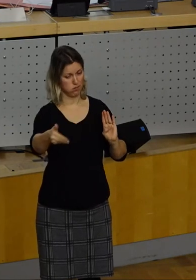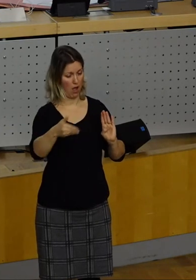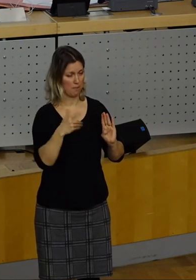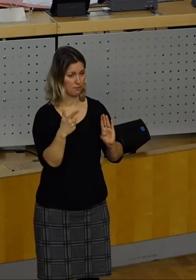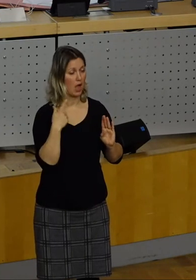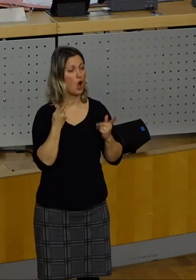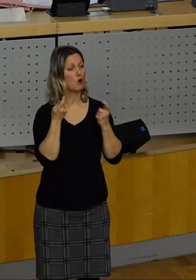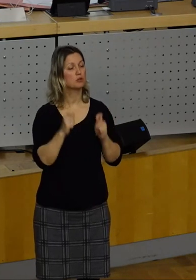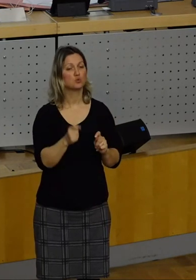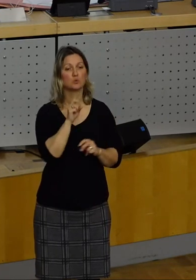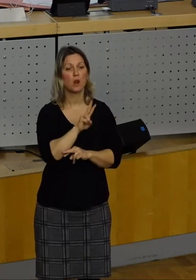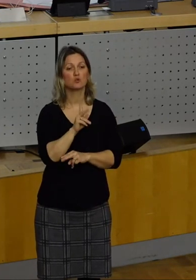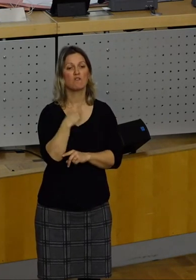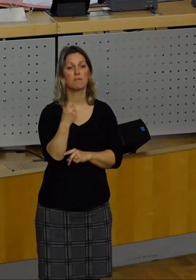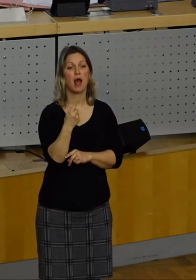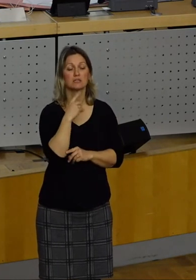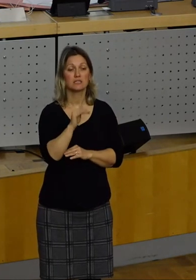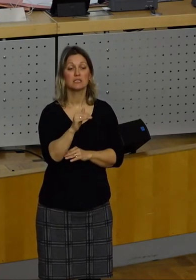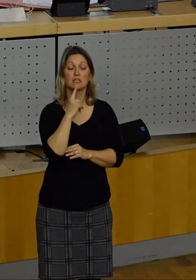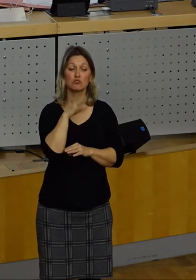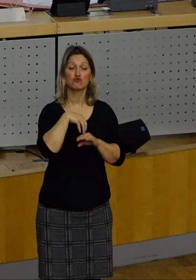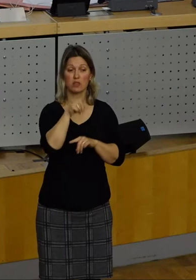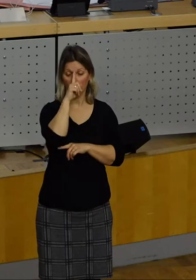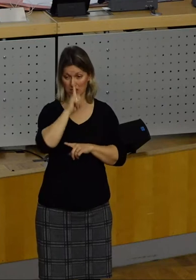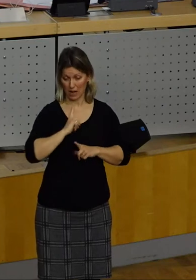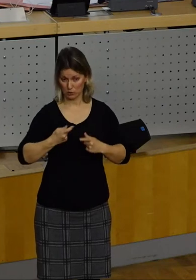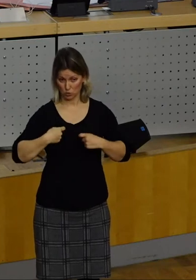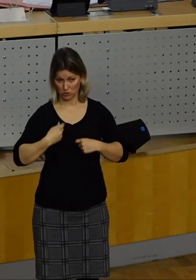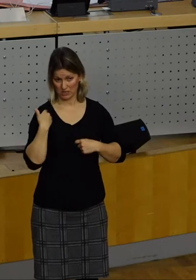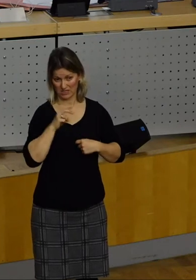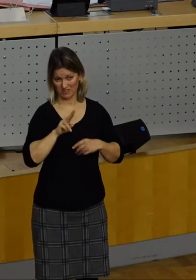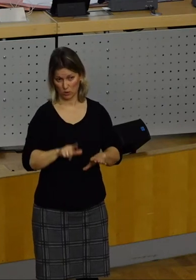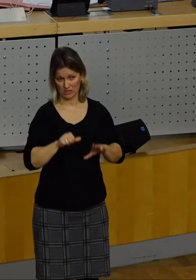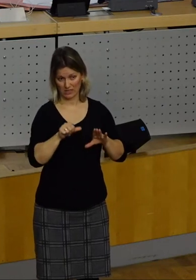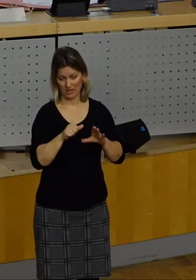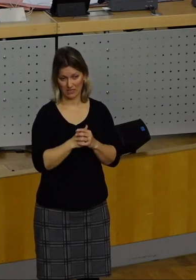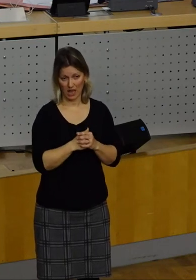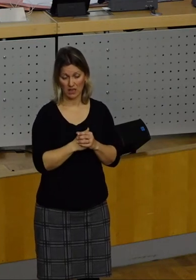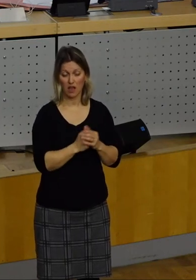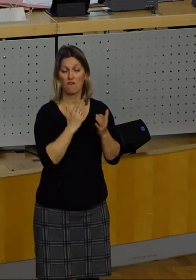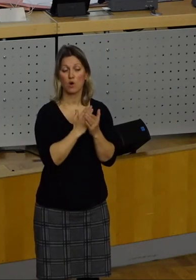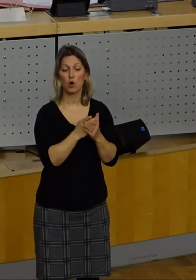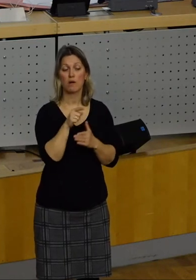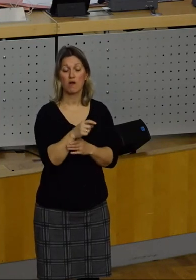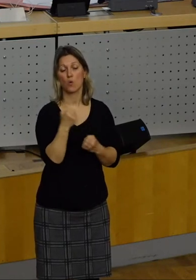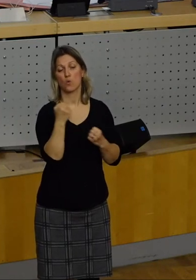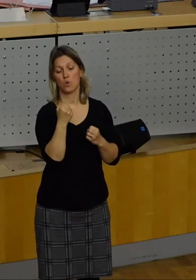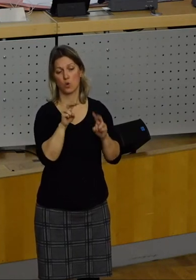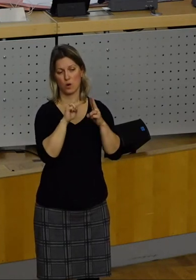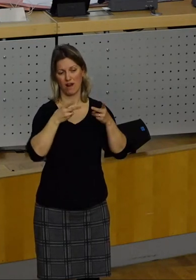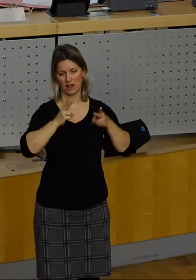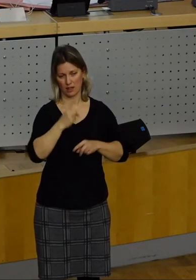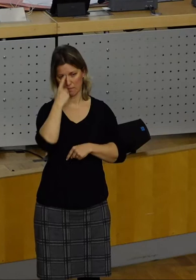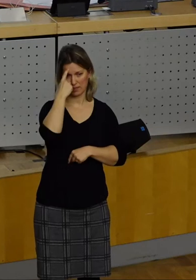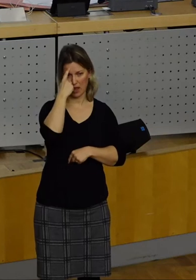Ullersdorfer Platz wurde 2016 selbst vom Stadtrat zurückgenommen, weil erhebliche umweltrechtliche Bedenken